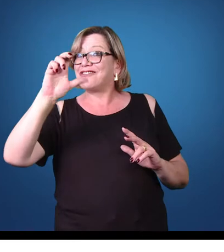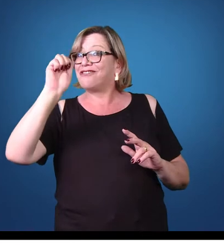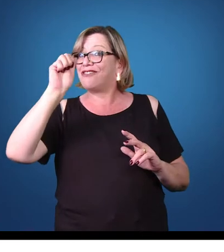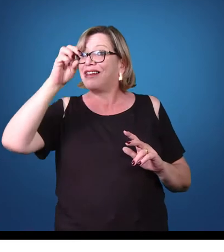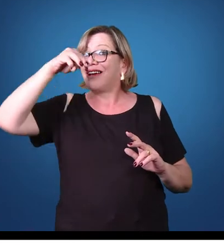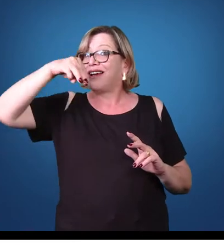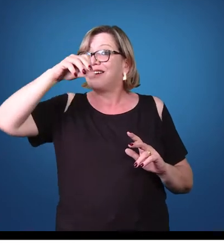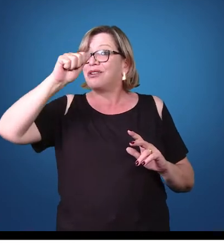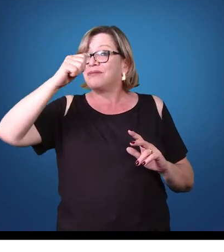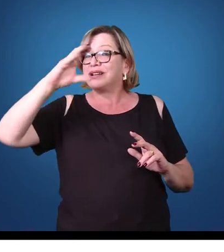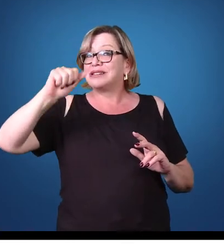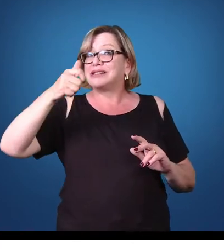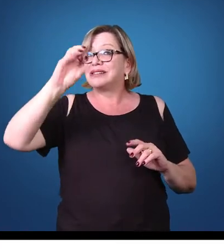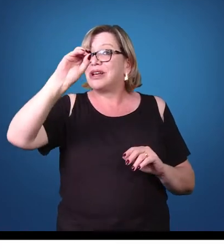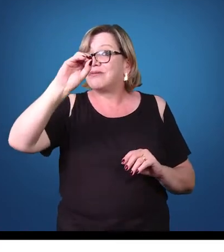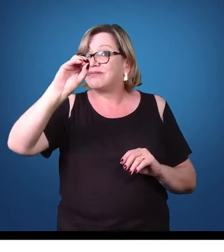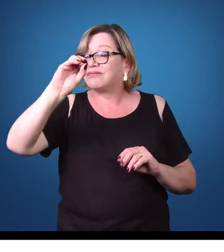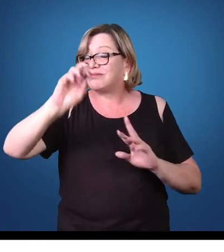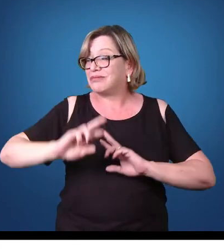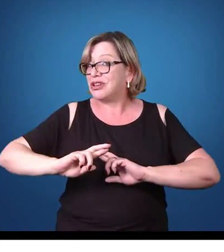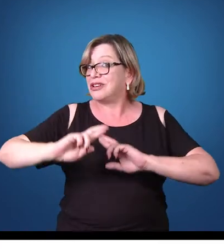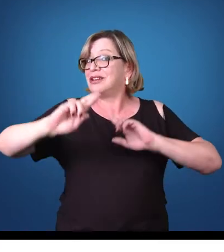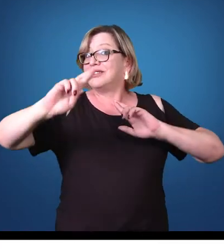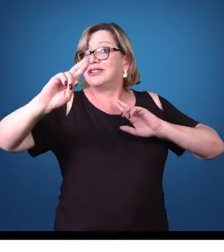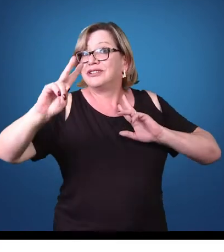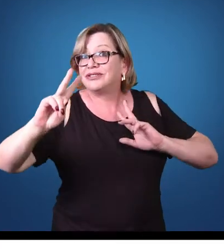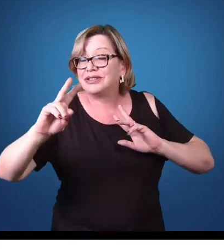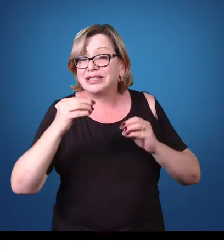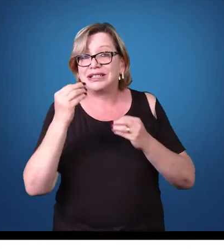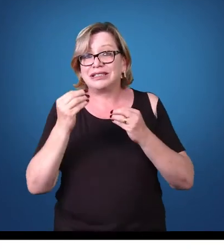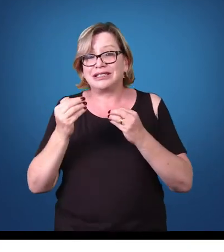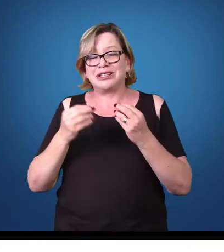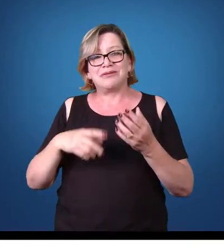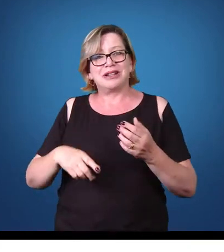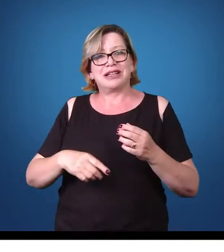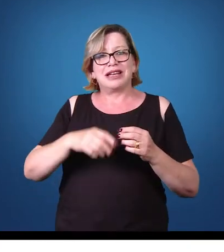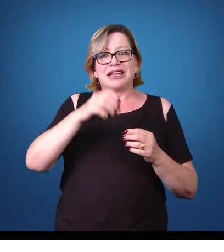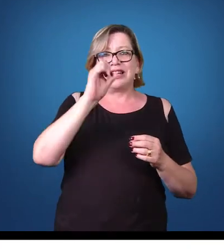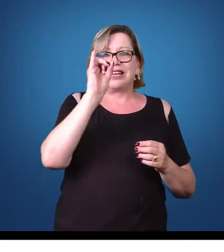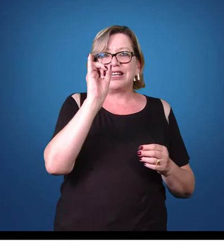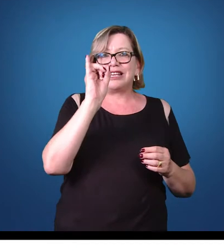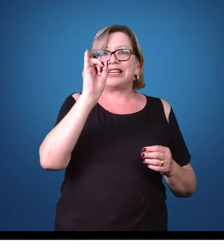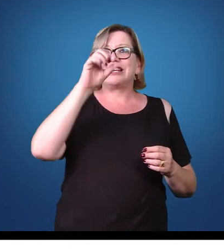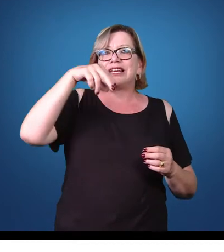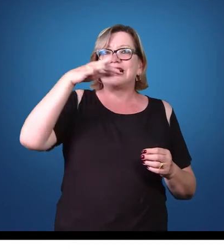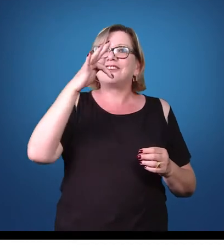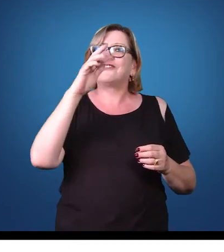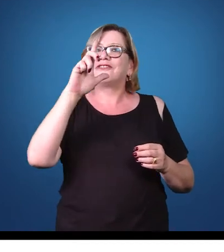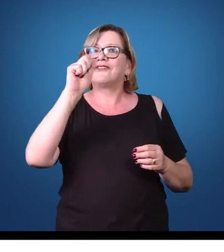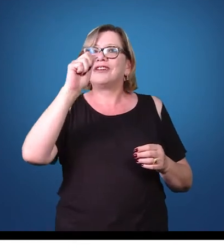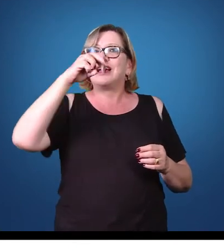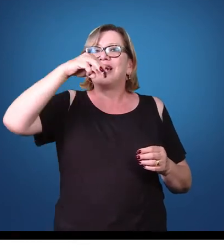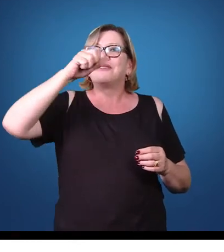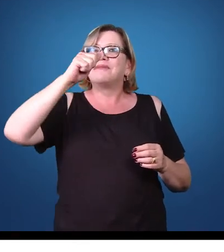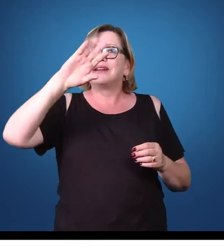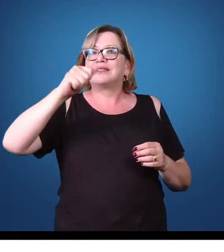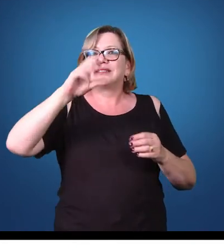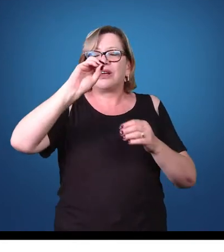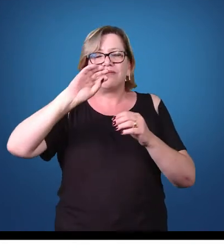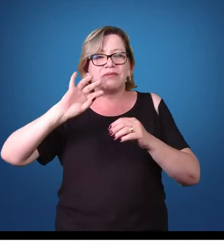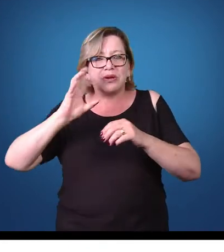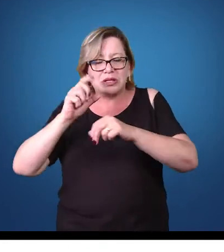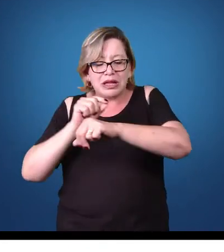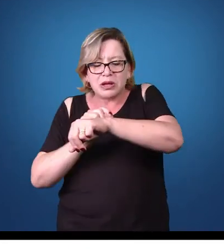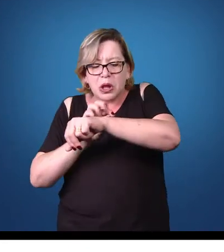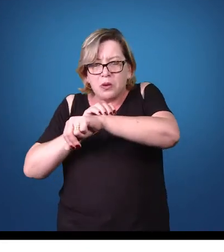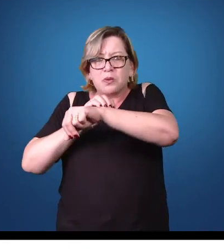do parasita dentro do hospedeiro. Inflamação é uma reação imunológica por conta da